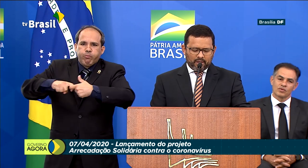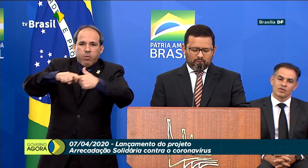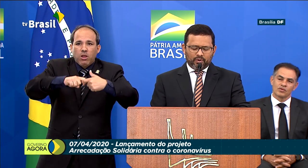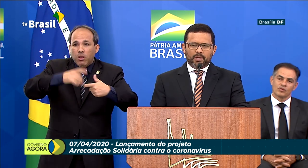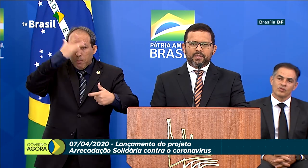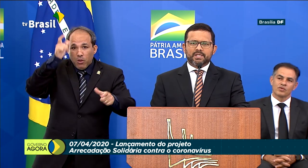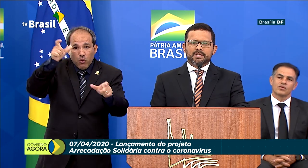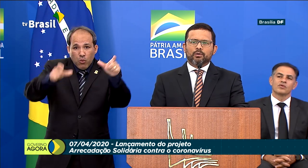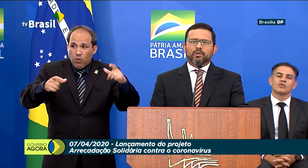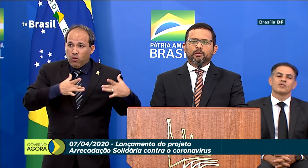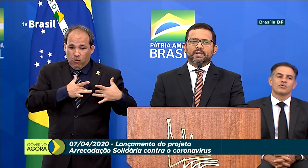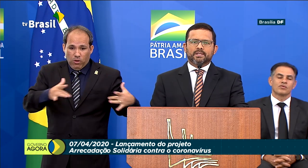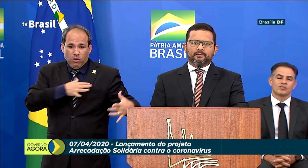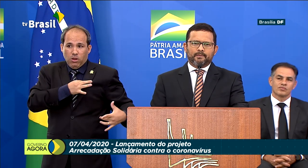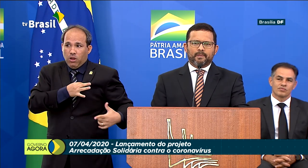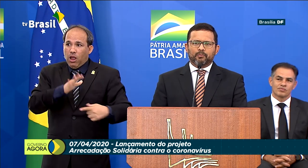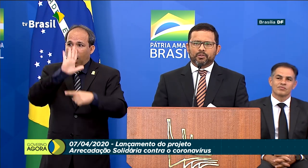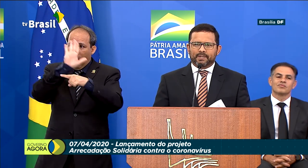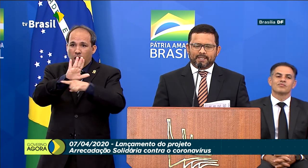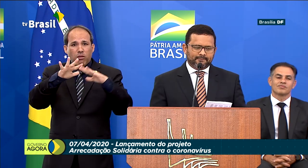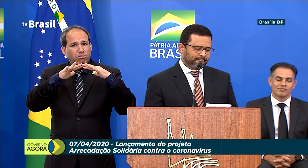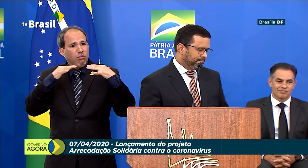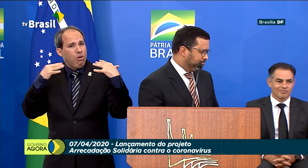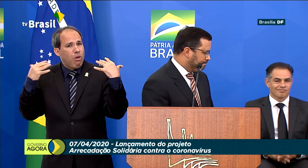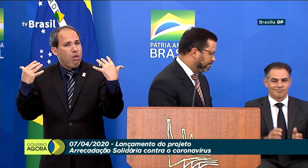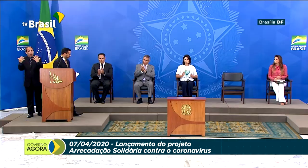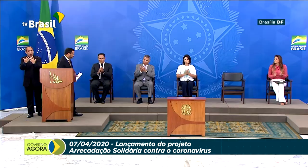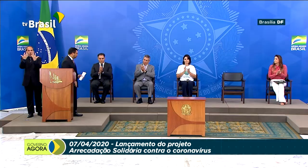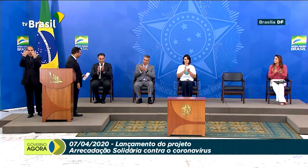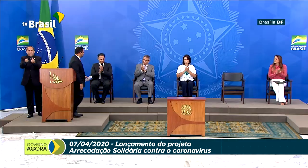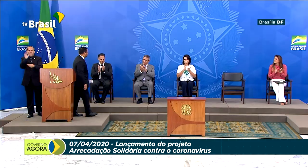colaborar com quem precisa da colaboração. Muito obrigado.